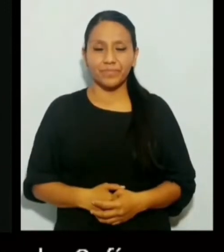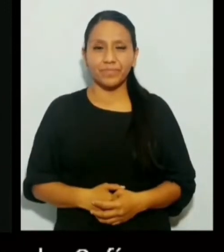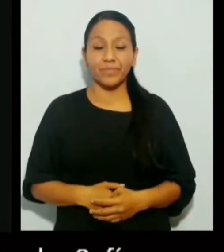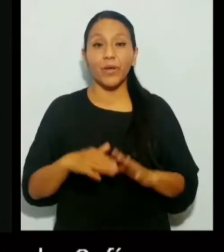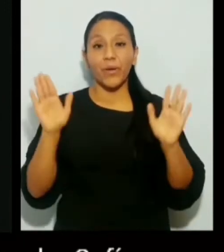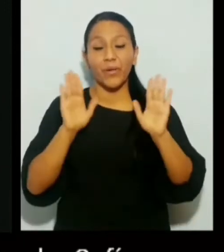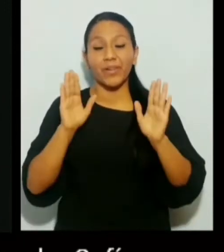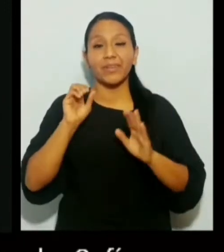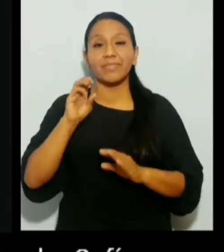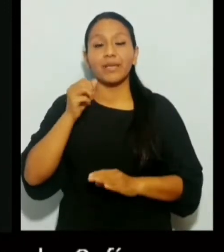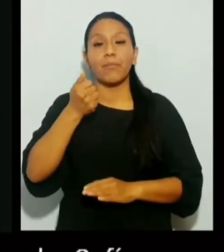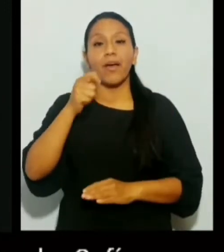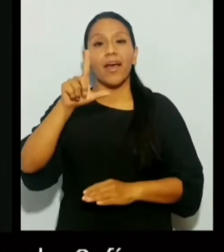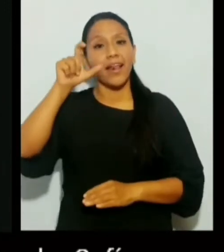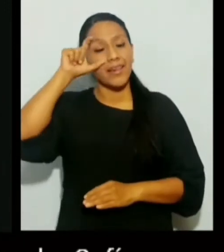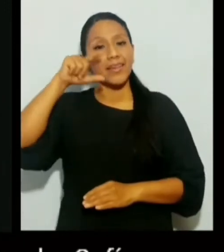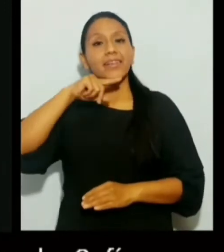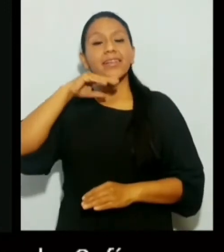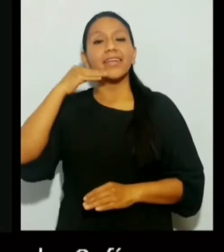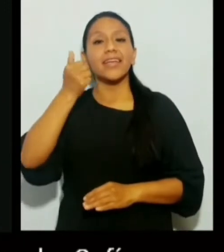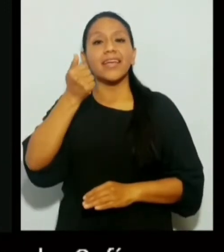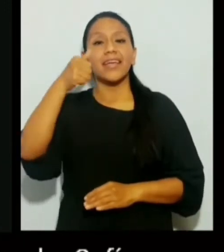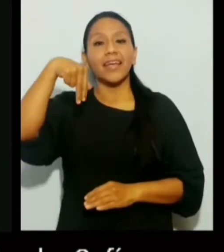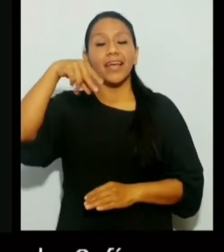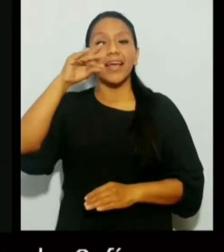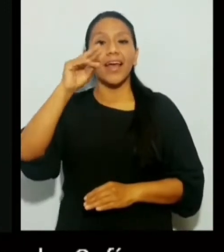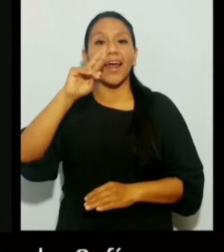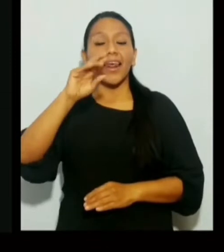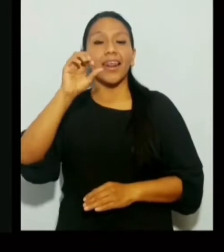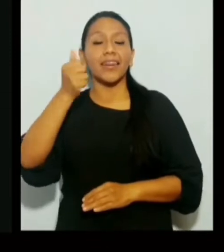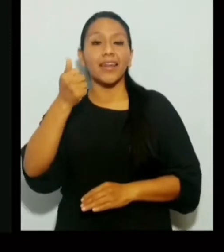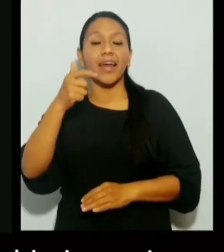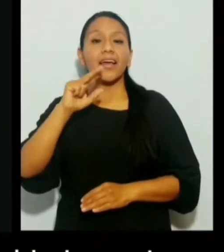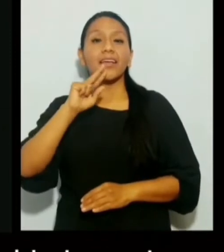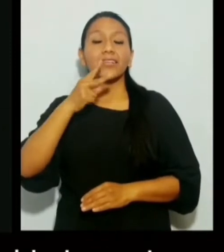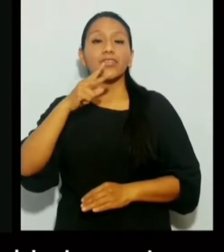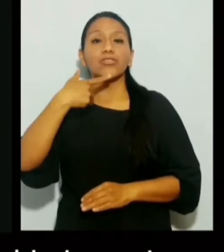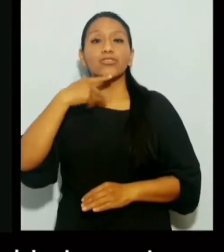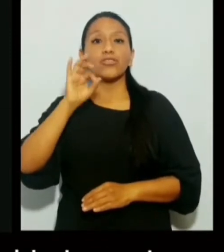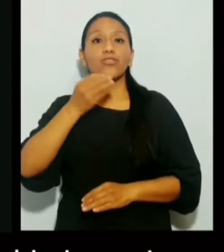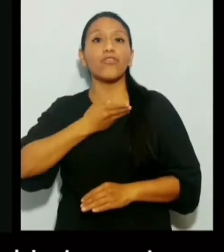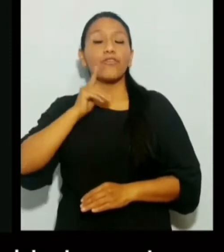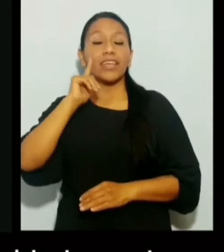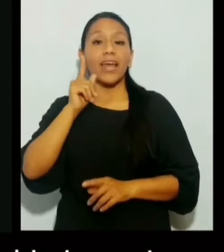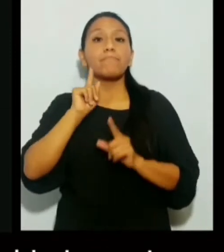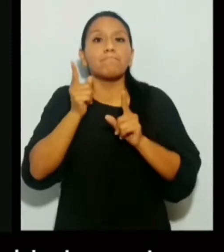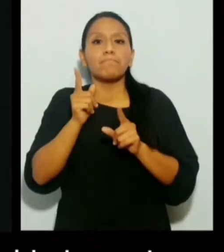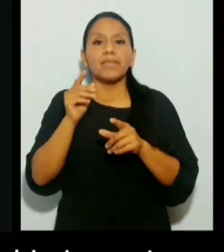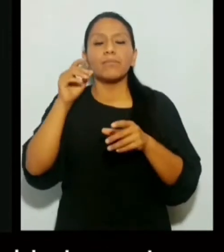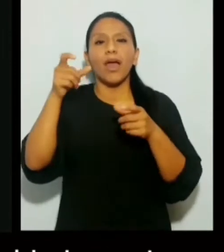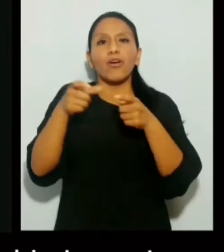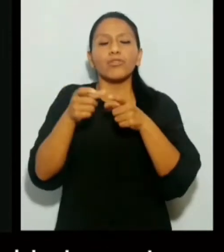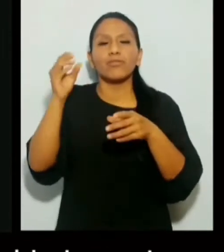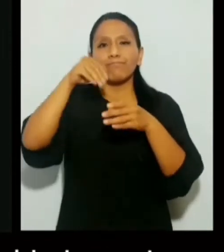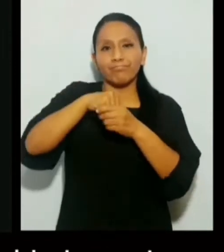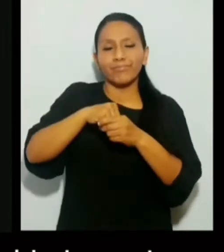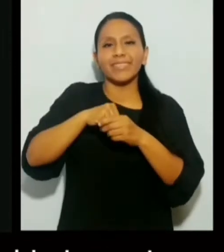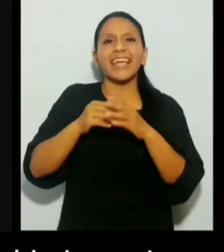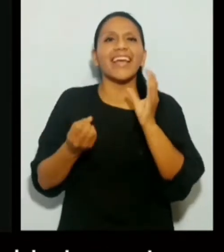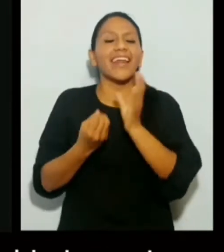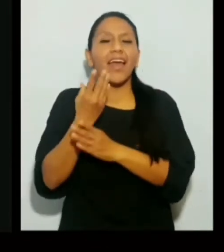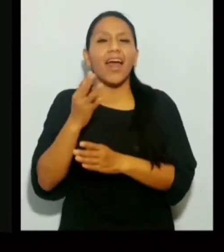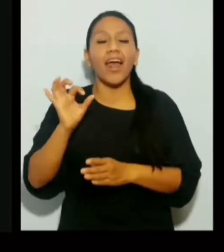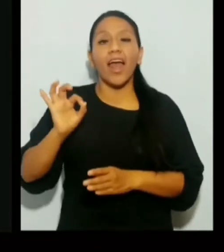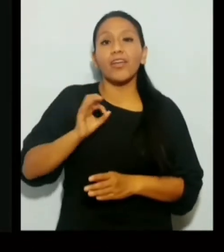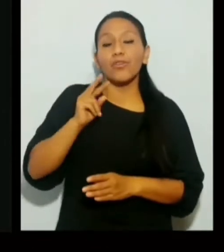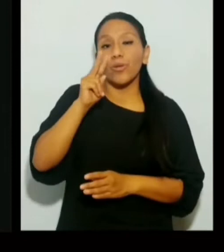Hola, yo soy Alejandra Sofía, también integrante en la Comisión sobre Discapacidad creada en la facultad en el año